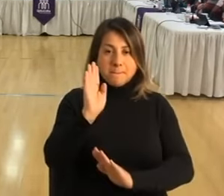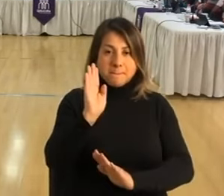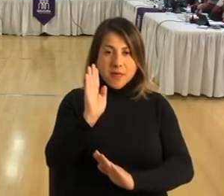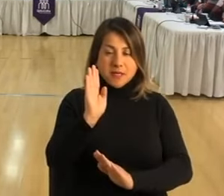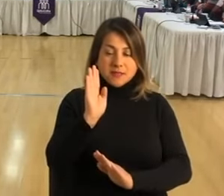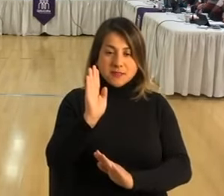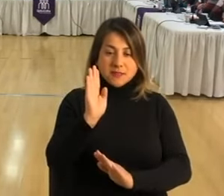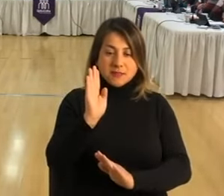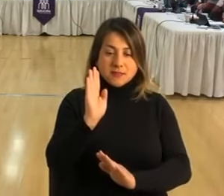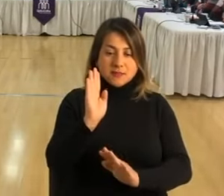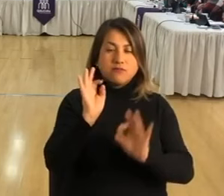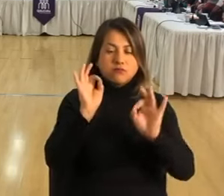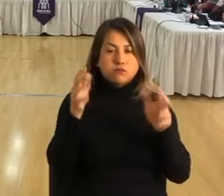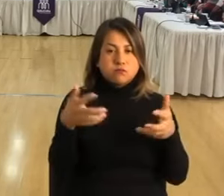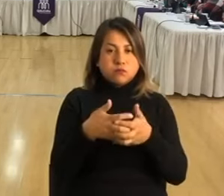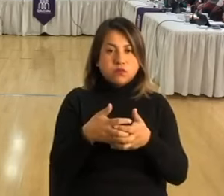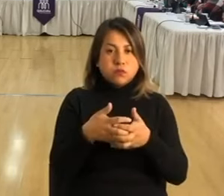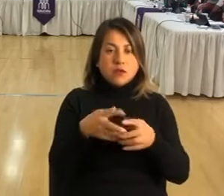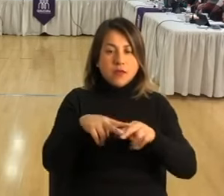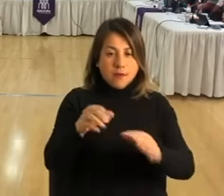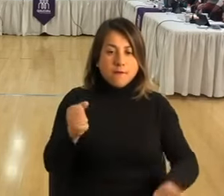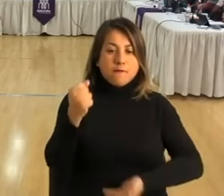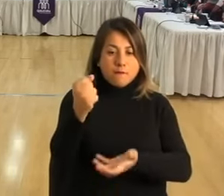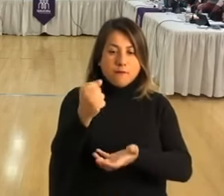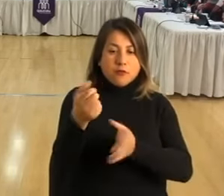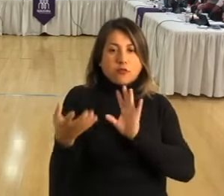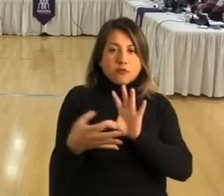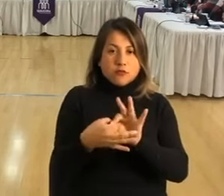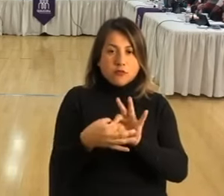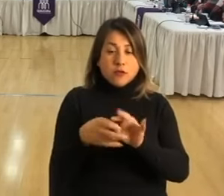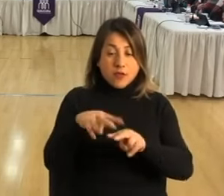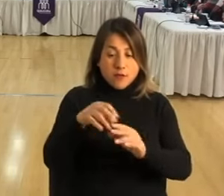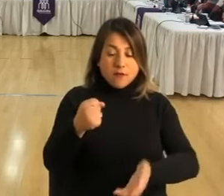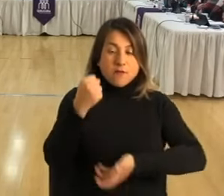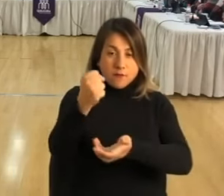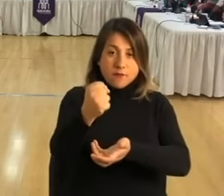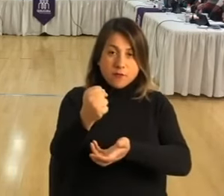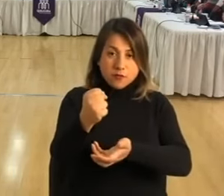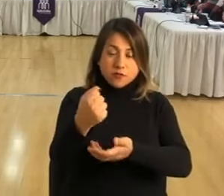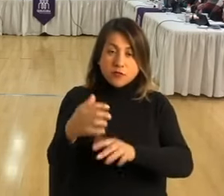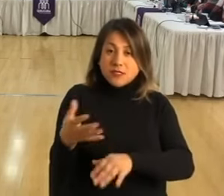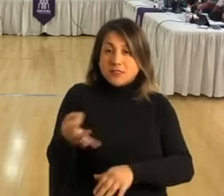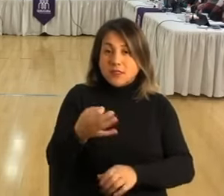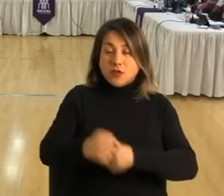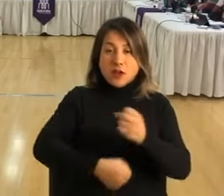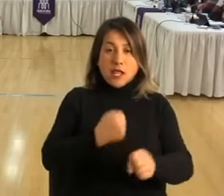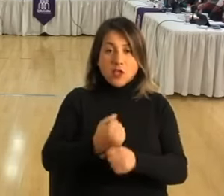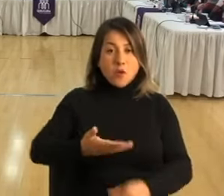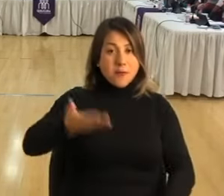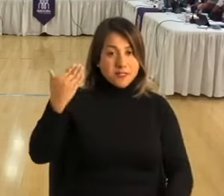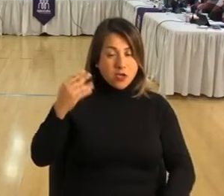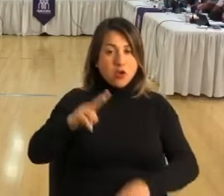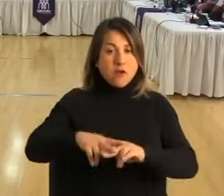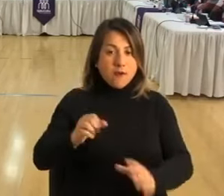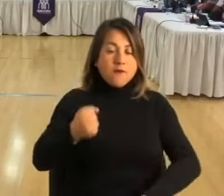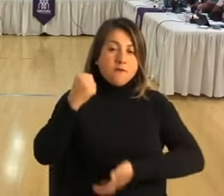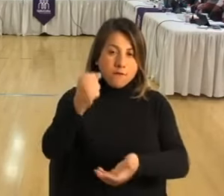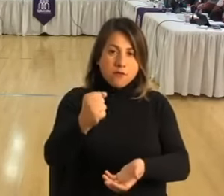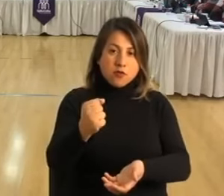pertinencia con el fondo, que es un fondo, tal como se dijo el año pasado, un fondo